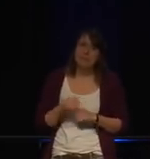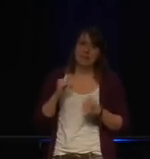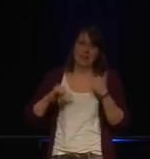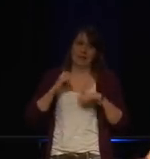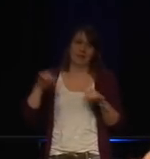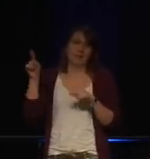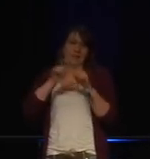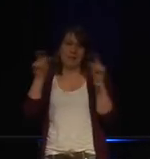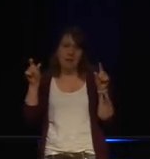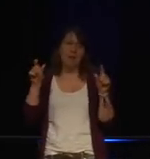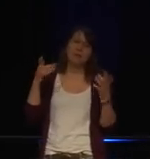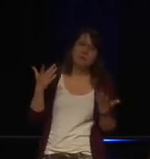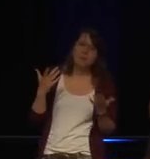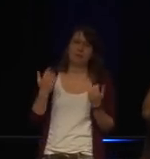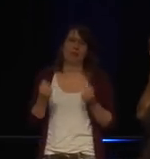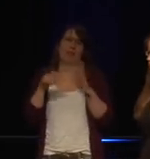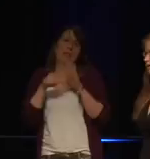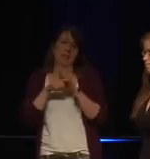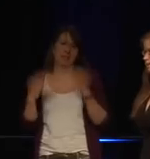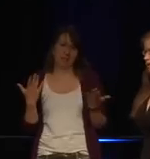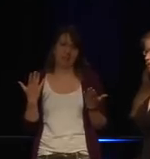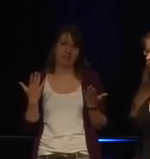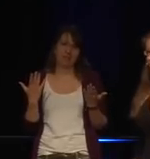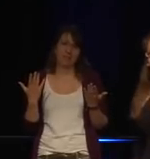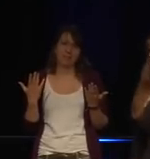Es ist ein sehr negativer Titel.